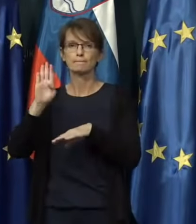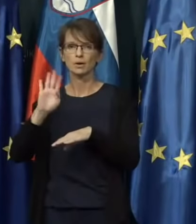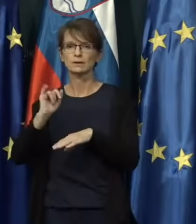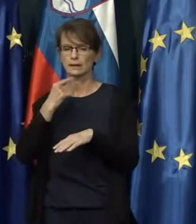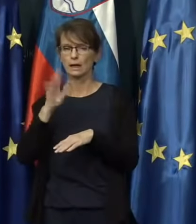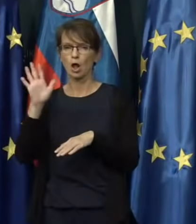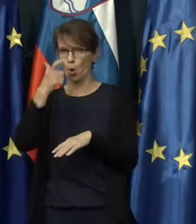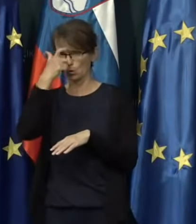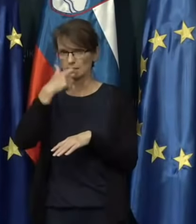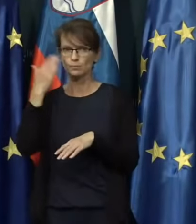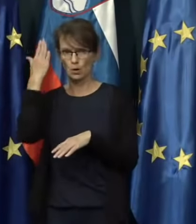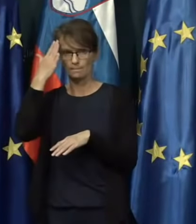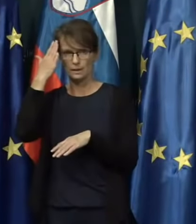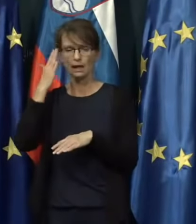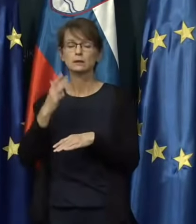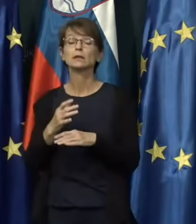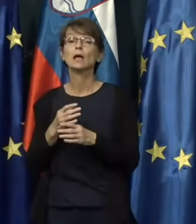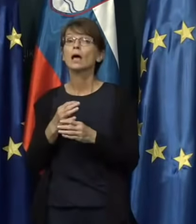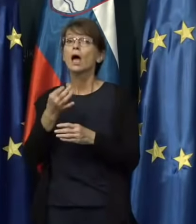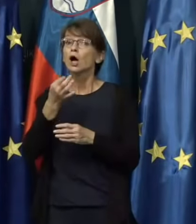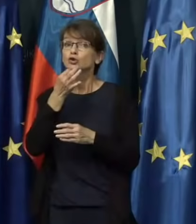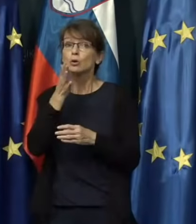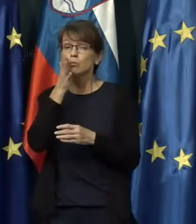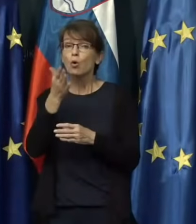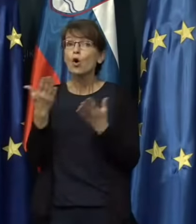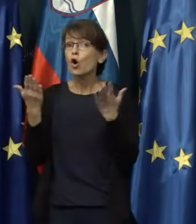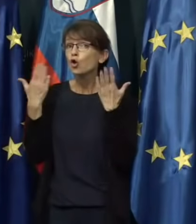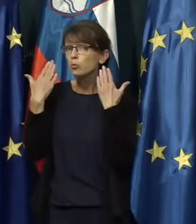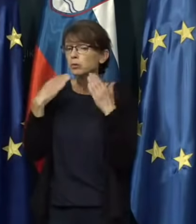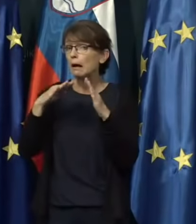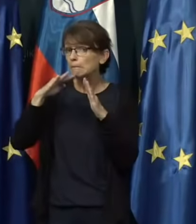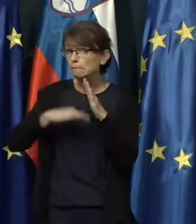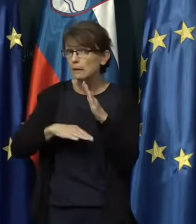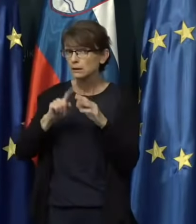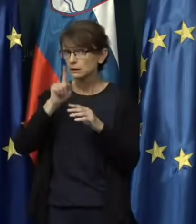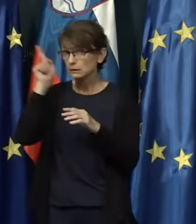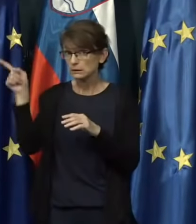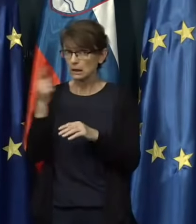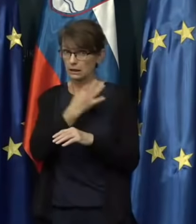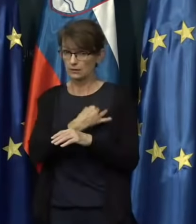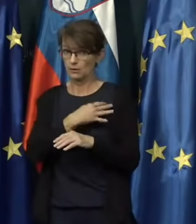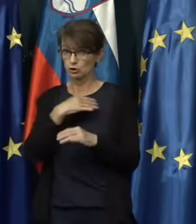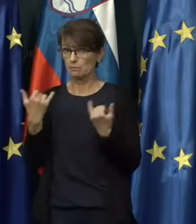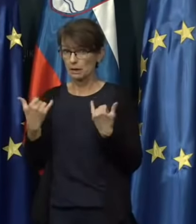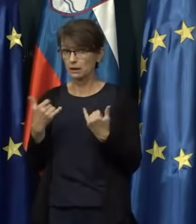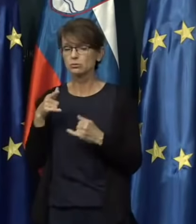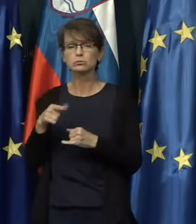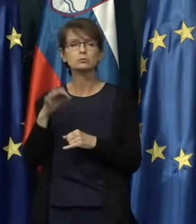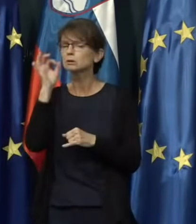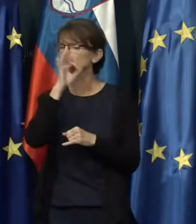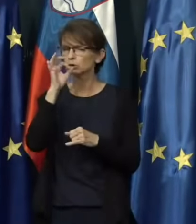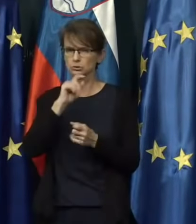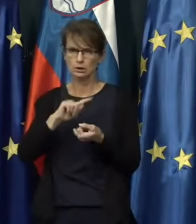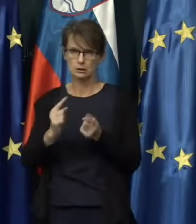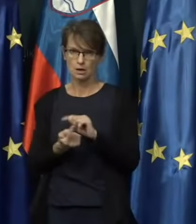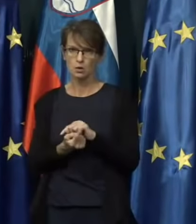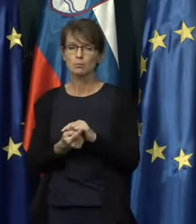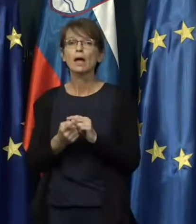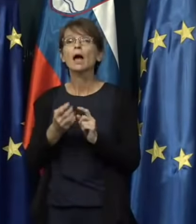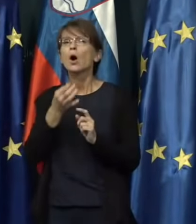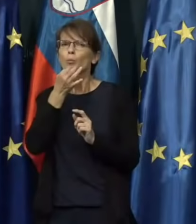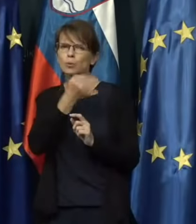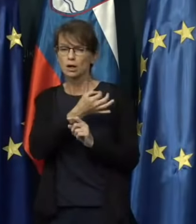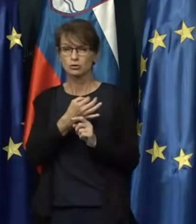njeno vsebno mnenje, ampak da če bo kakšen dopust manj na Hrvaškem letos, da ne bo nič narobe, amgoče vi